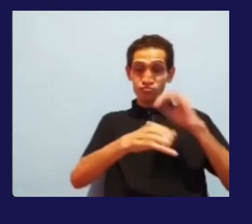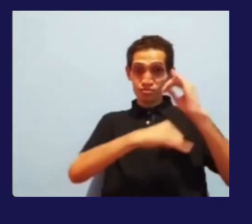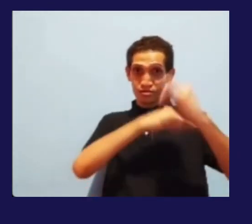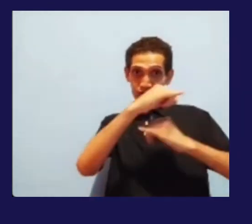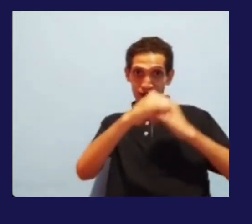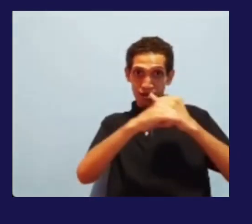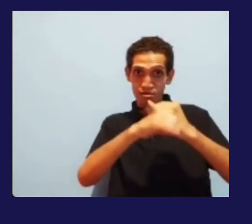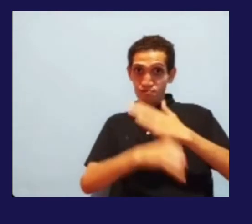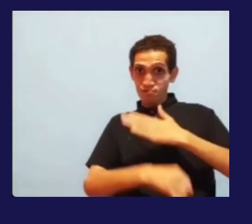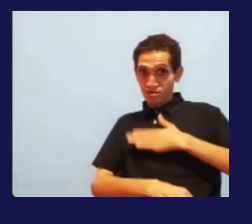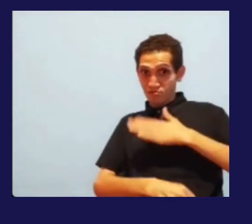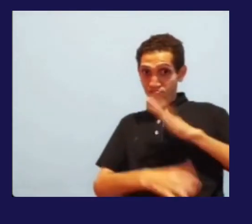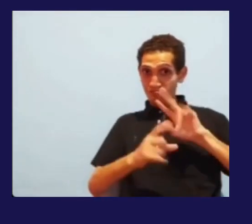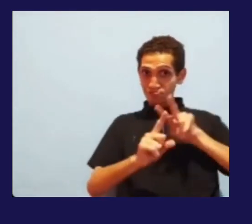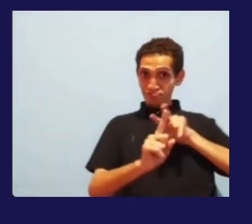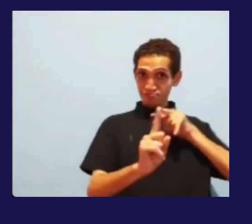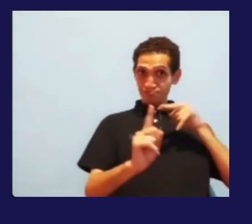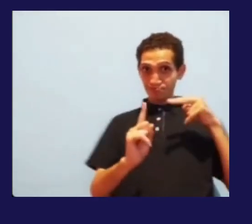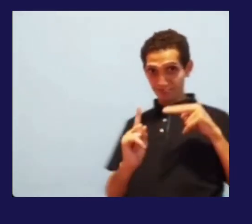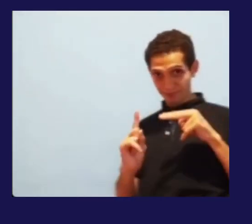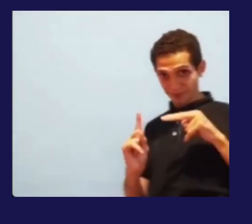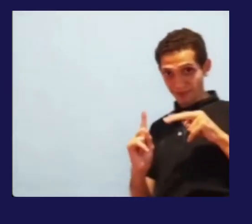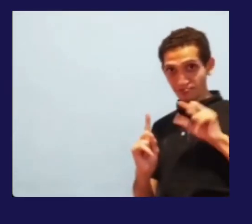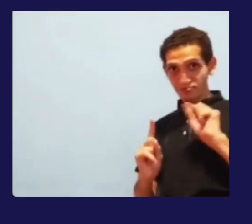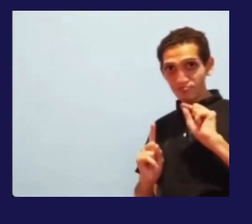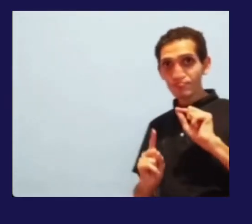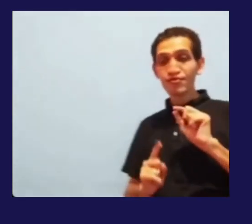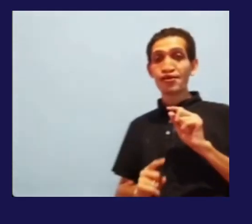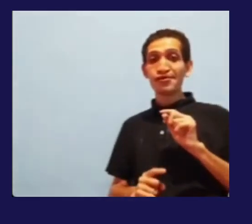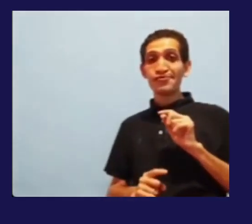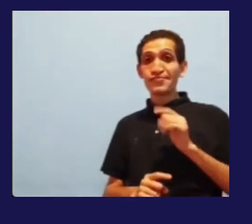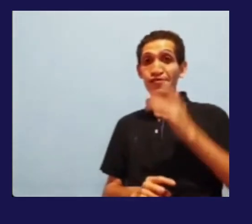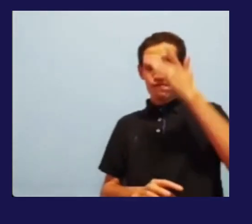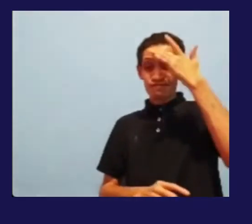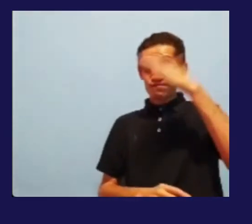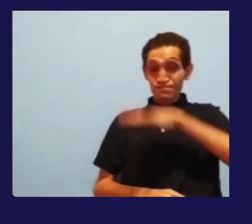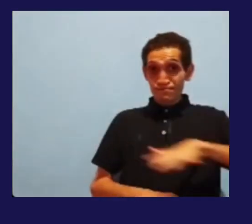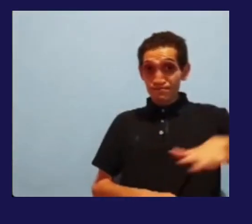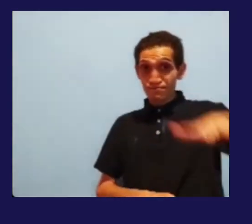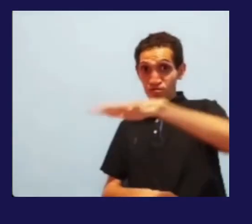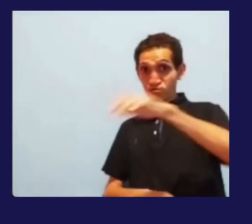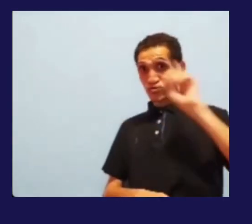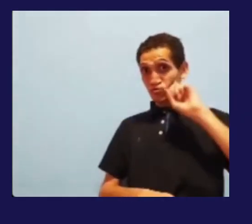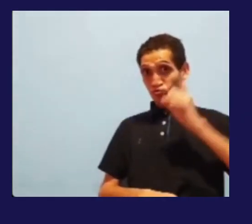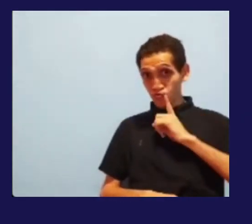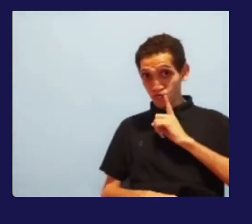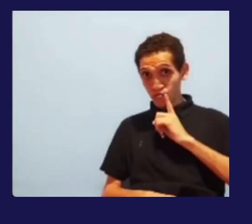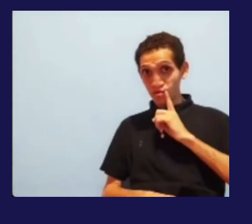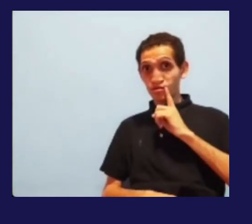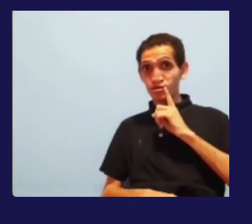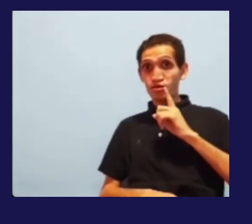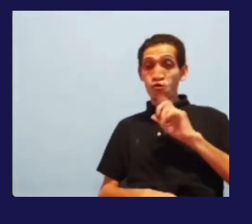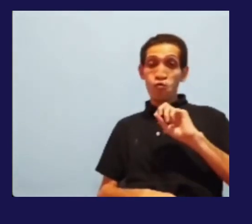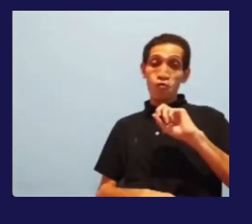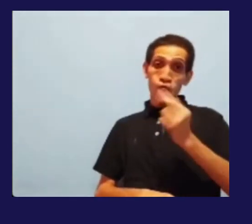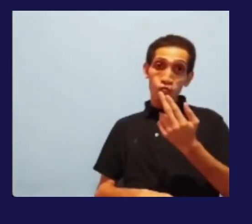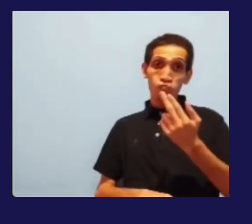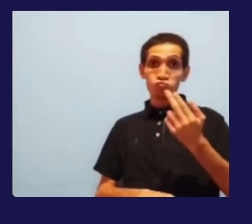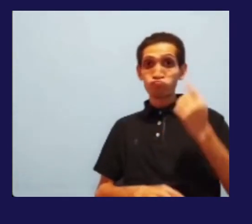O que a gente pode agregar para as pessoas que são surdas, não só surdas, mas pessoas que têm uma deficiência auditiva, porque tem